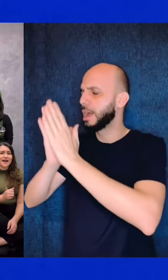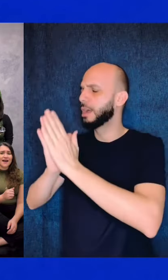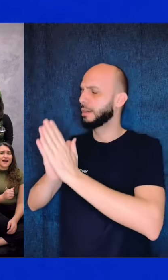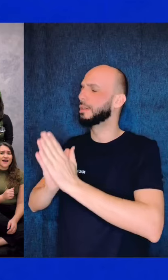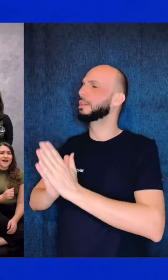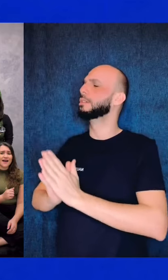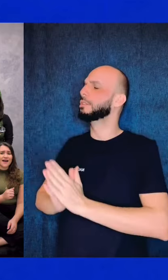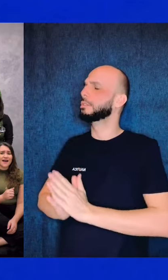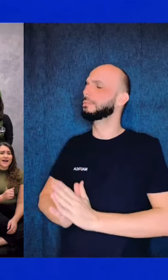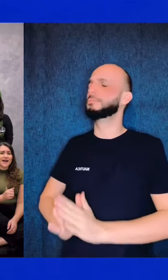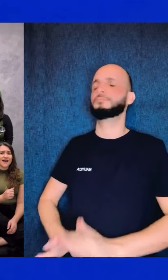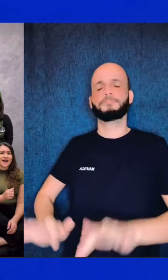espírito,